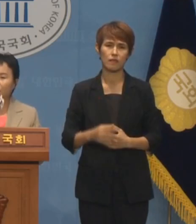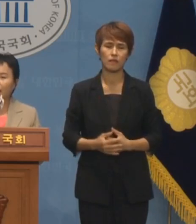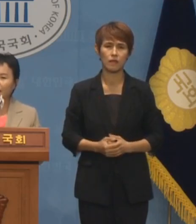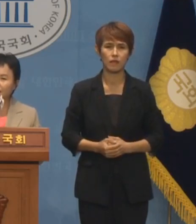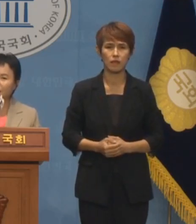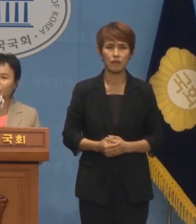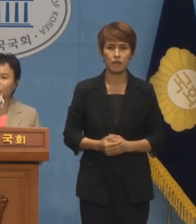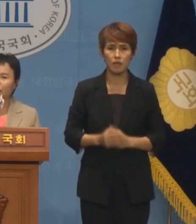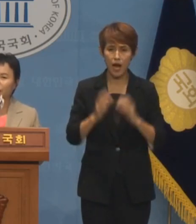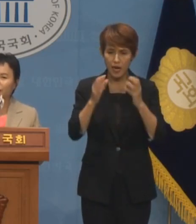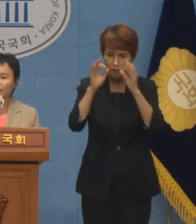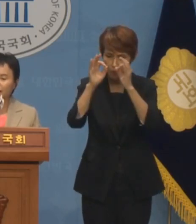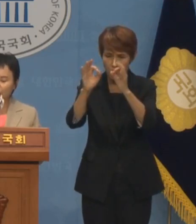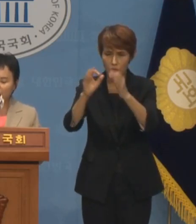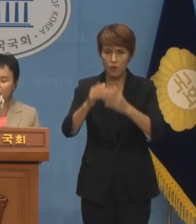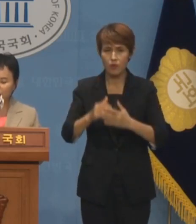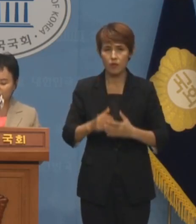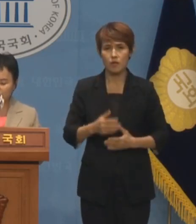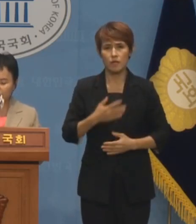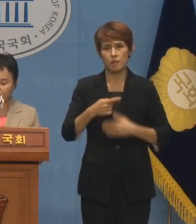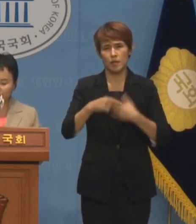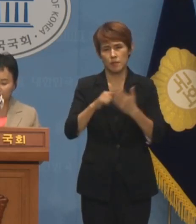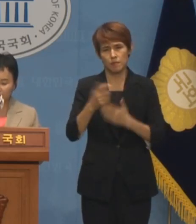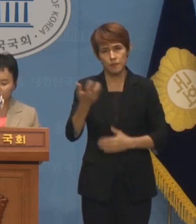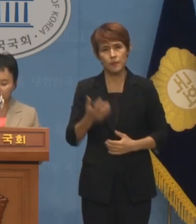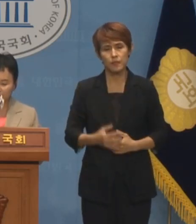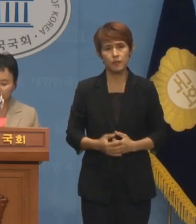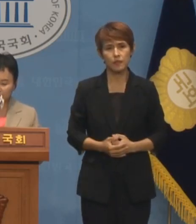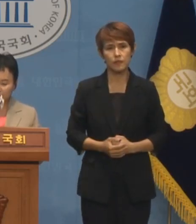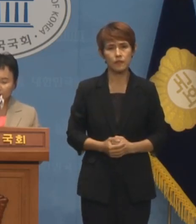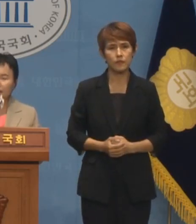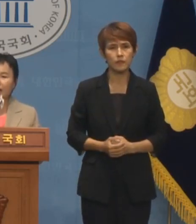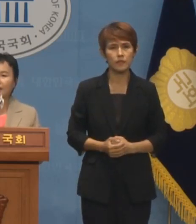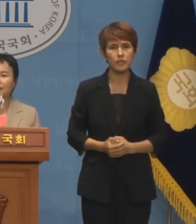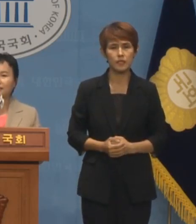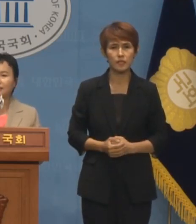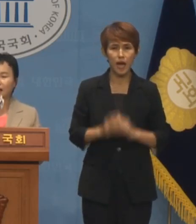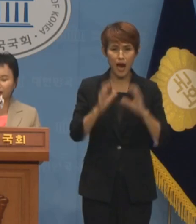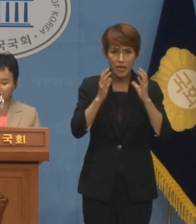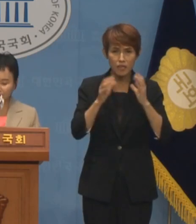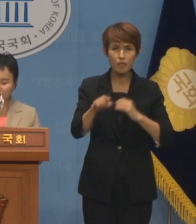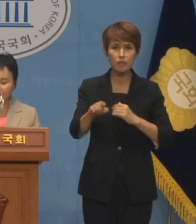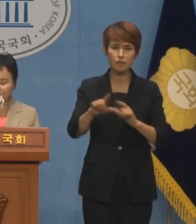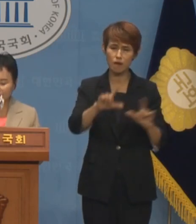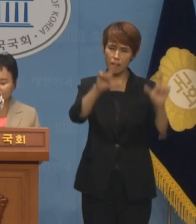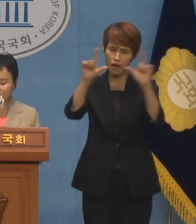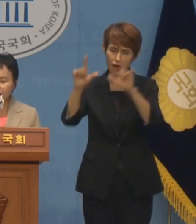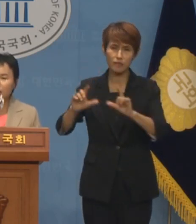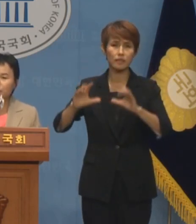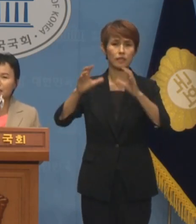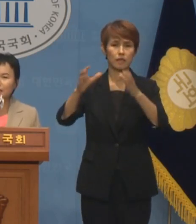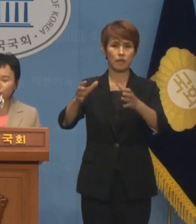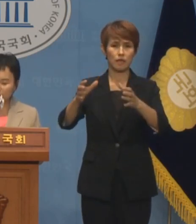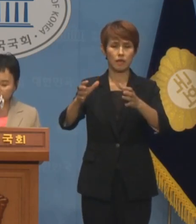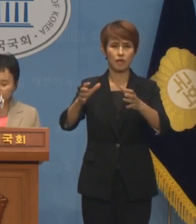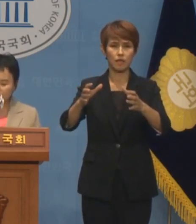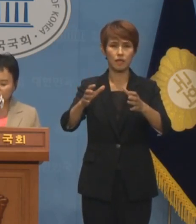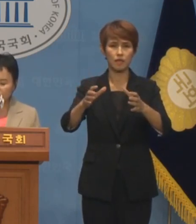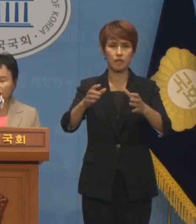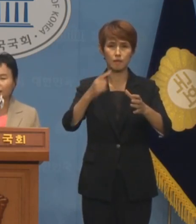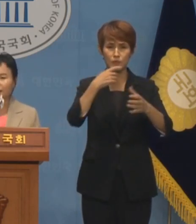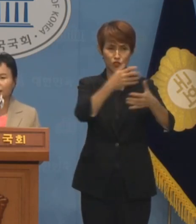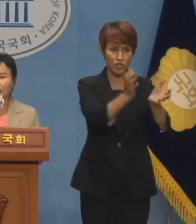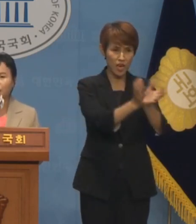그런 아이들을 보면 마음이 아픕니다. 이 아이들이 살아가는 세상이 민주당